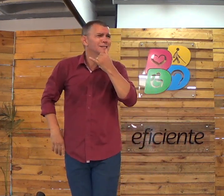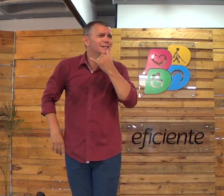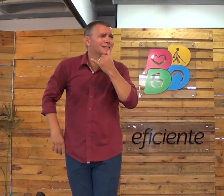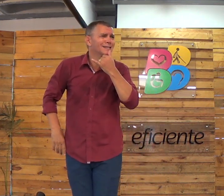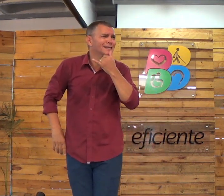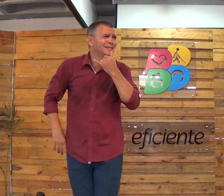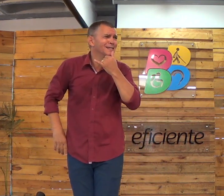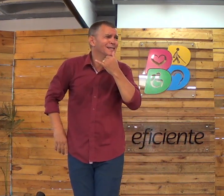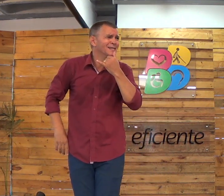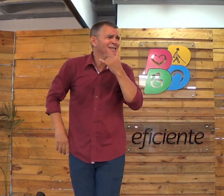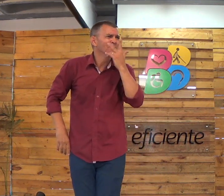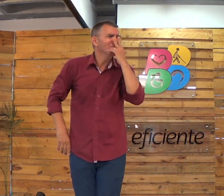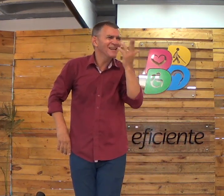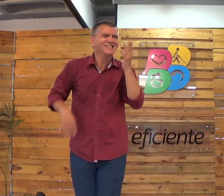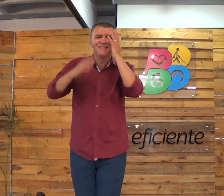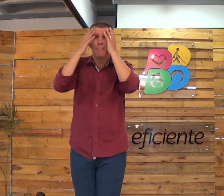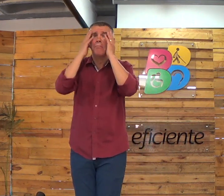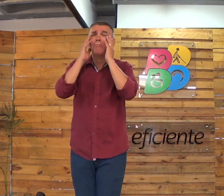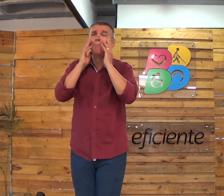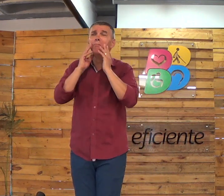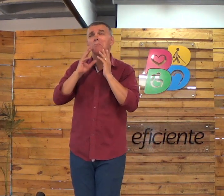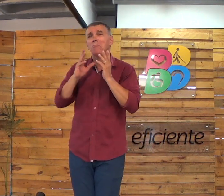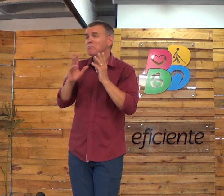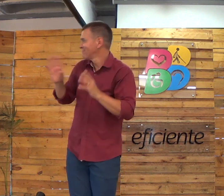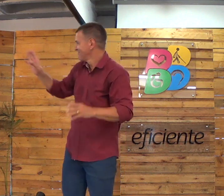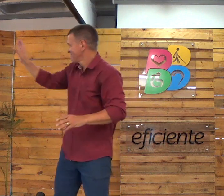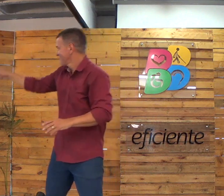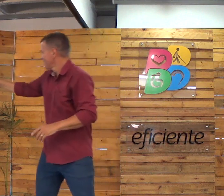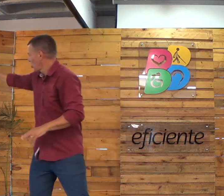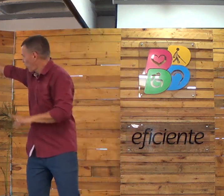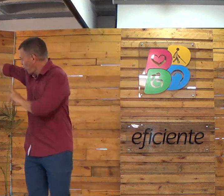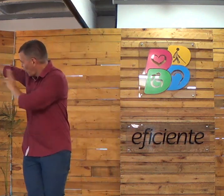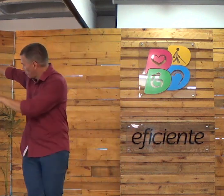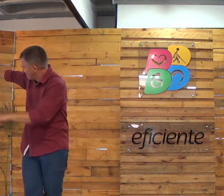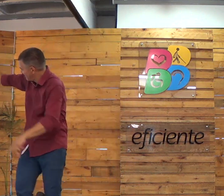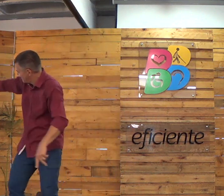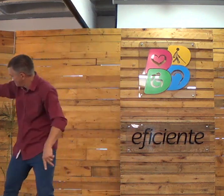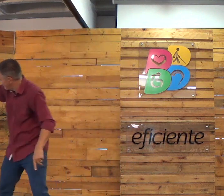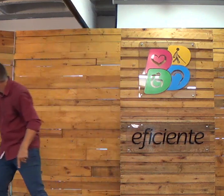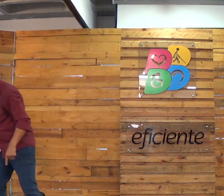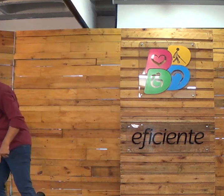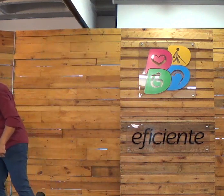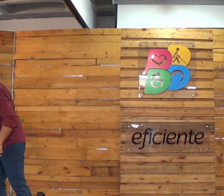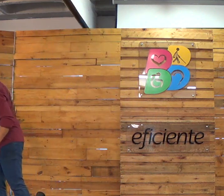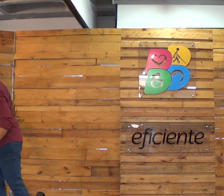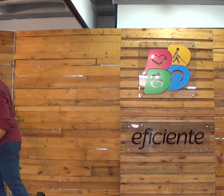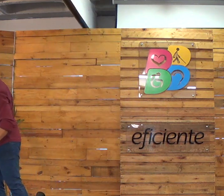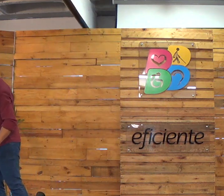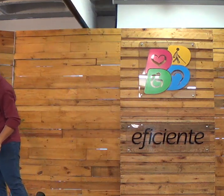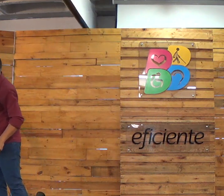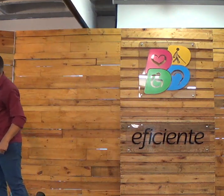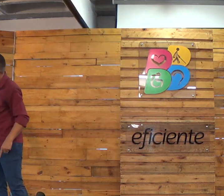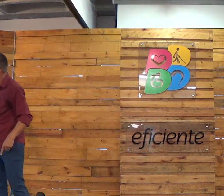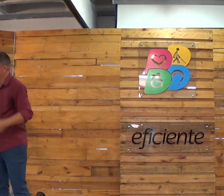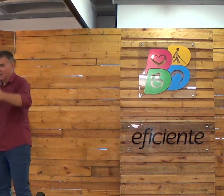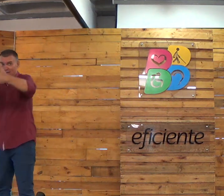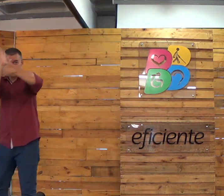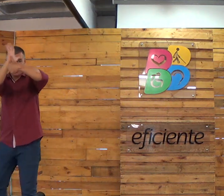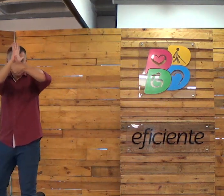Cara de triste, né? Sei lá, mas uma feição um pouco caída. Olha o nome dele, Ivan Ribeiro da